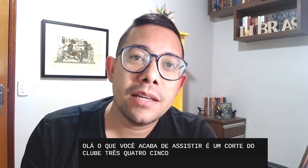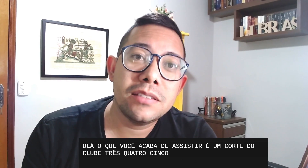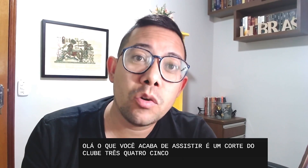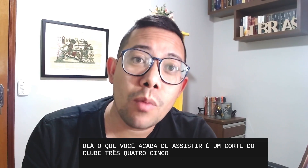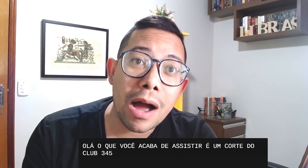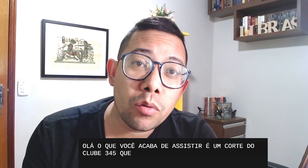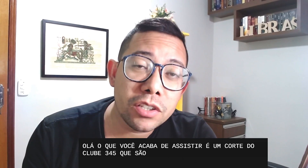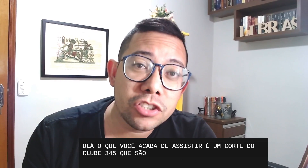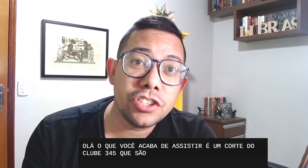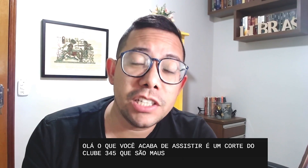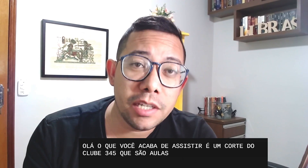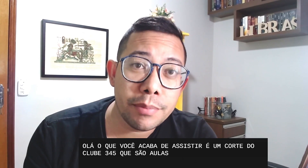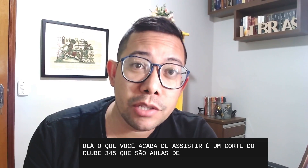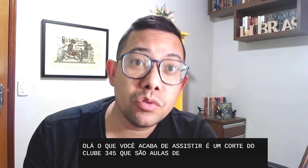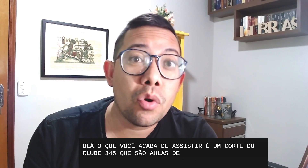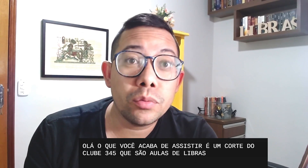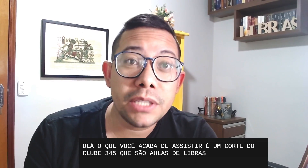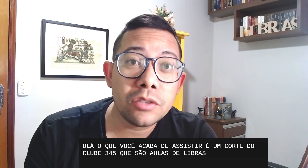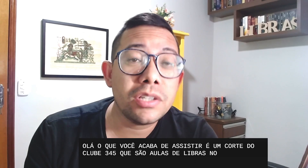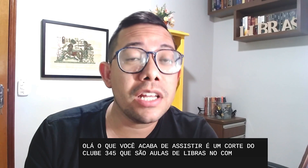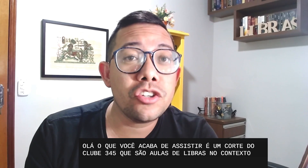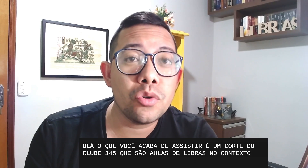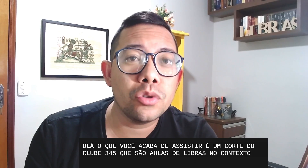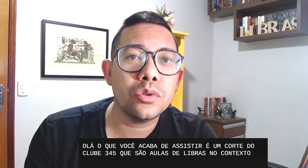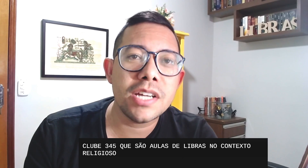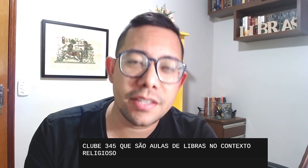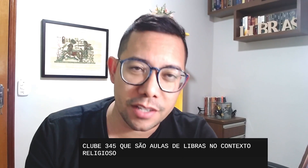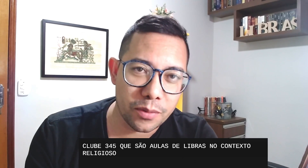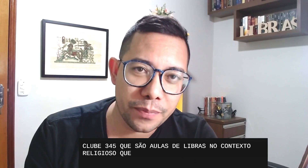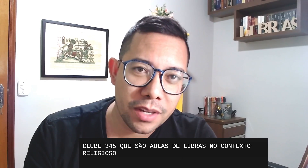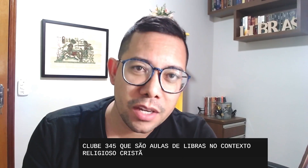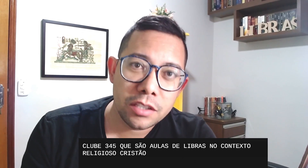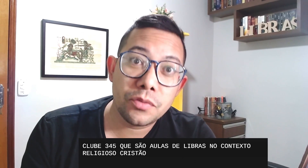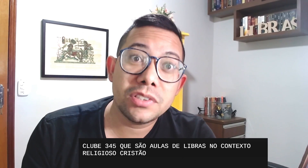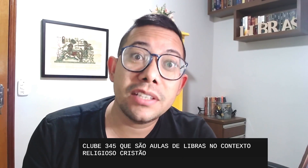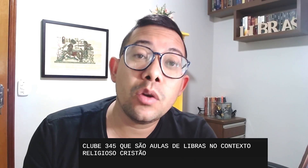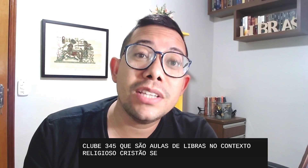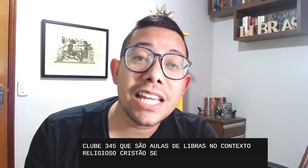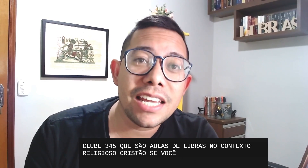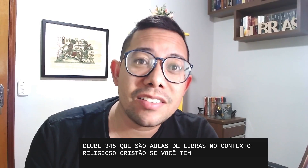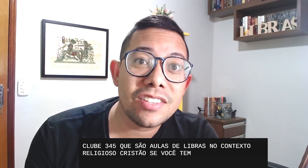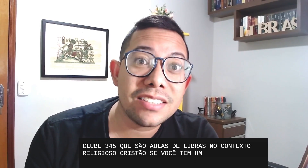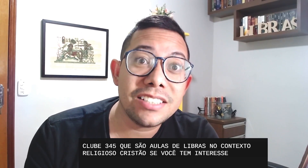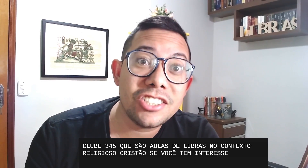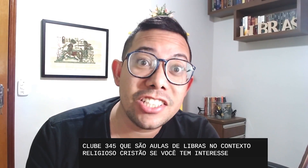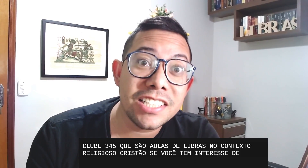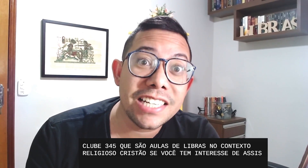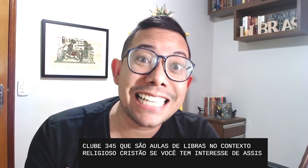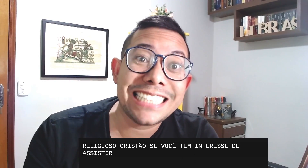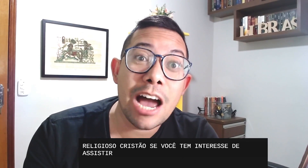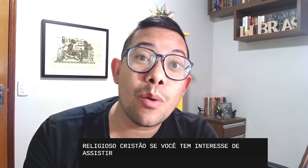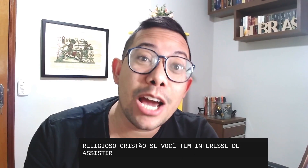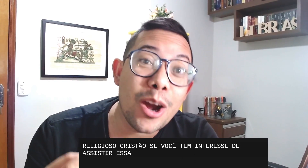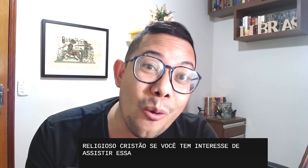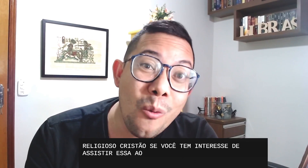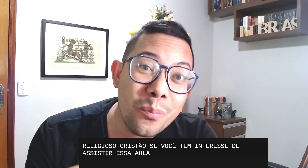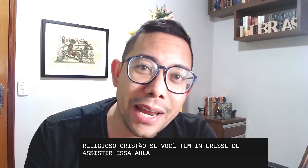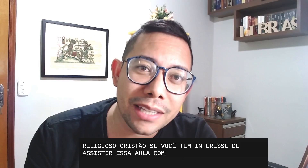que são aulas de Libras no contexto religioso cristão. Se você tem interesse de assistir essa aula completa,